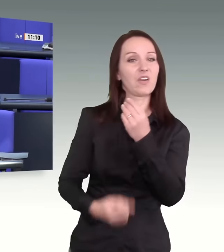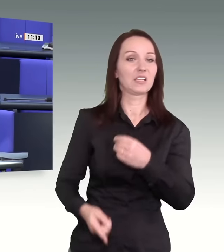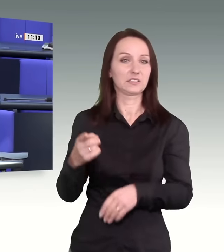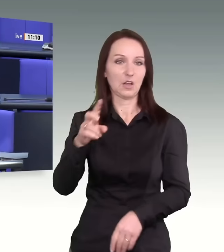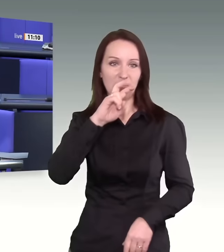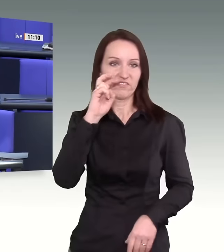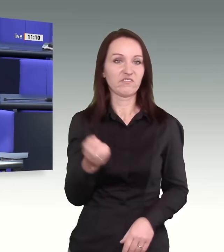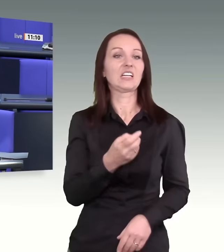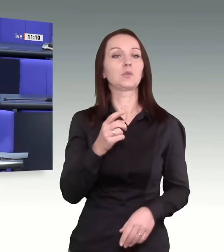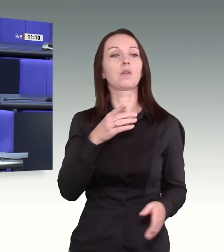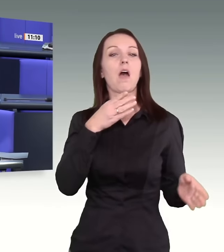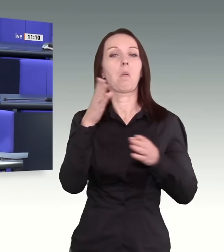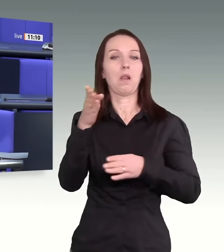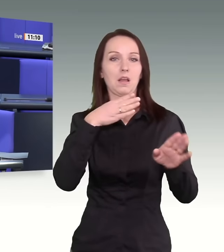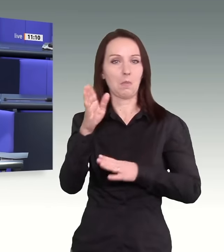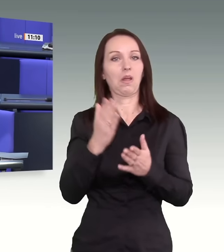von Ihren Versagen abzulenken,